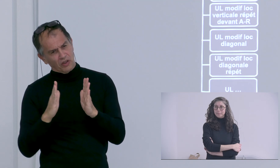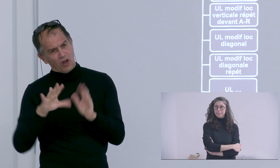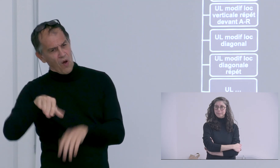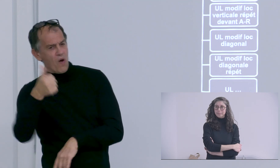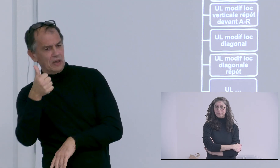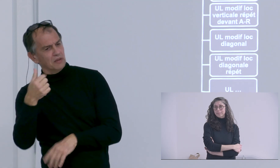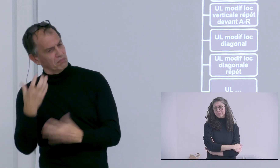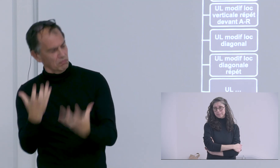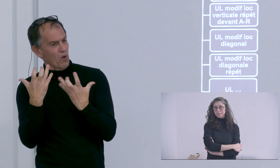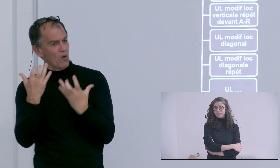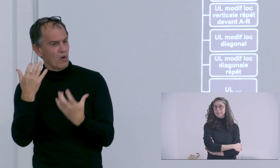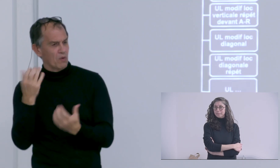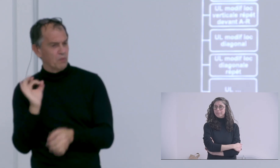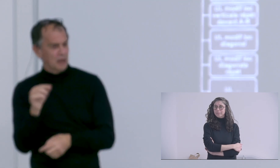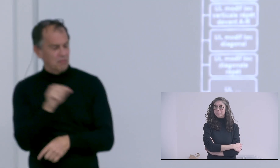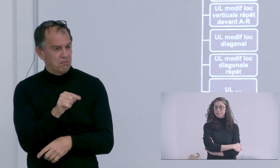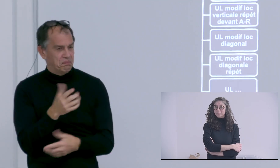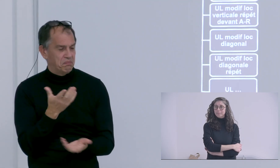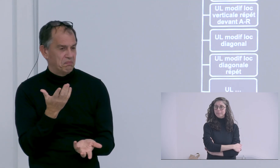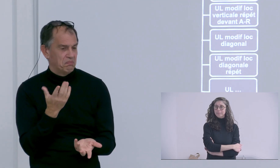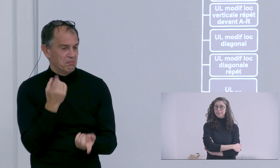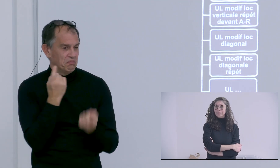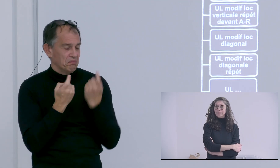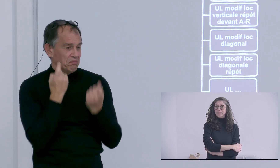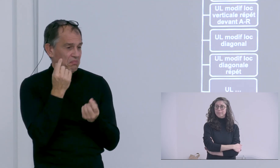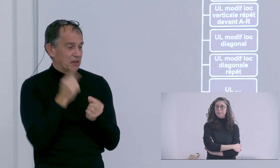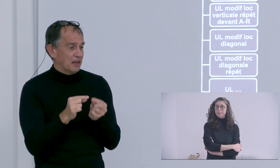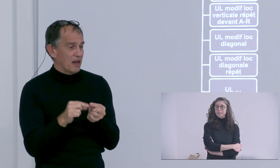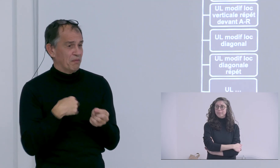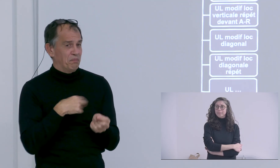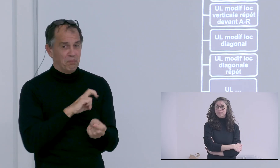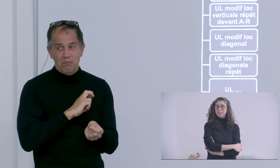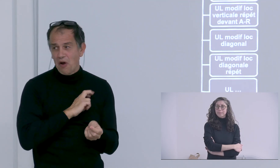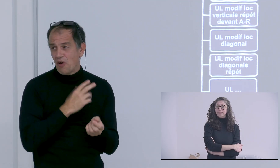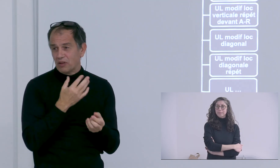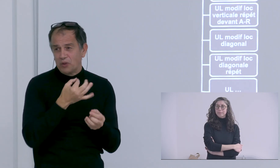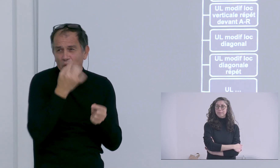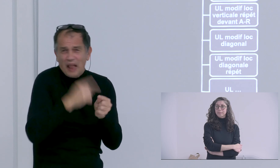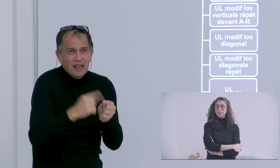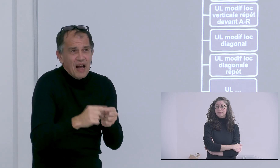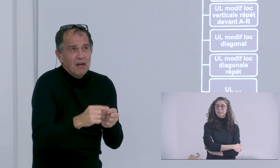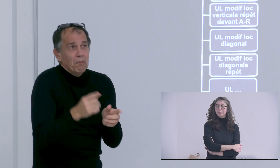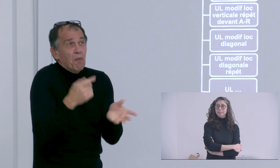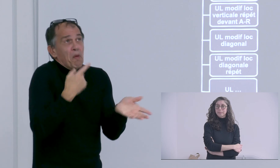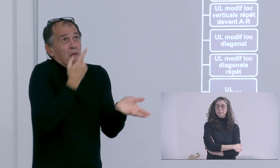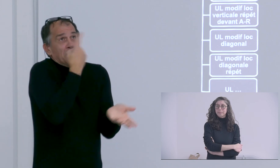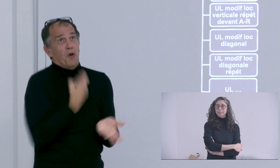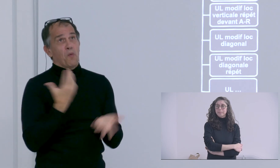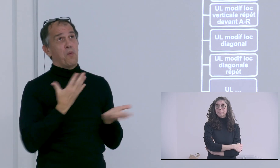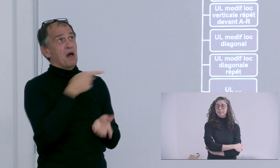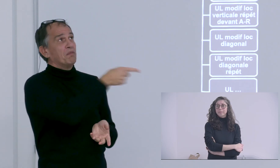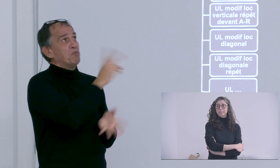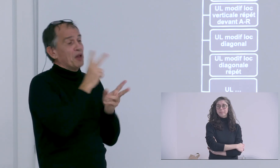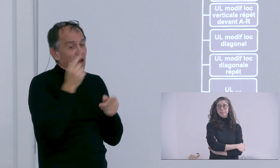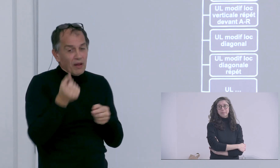de l'ordre de 1% d'existence certaines catégories sont à 10-11% là on peut comprendre qu'elles existent en tant que telles moi j'ai peur que si on rentre